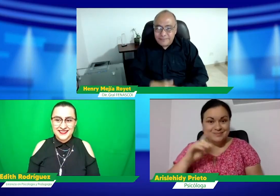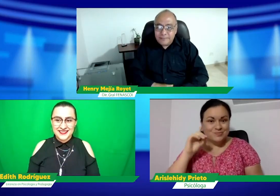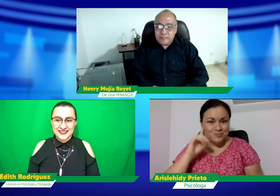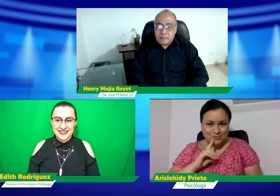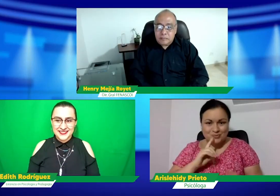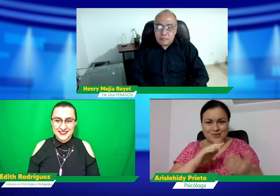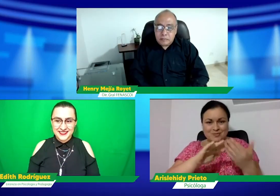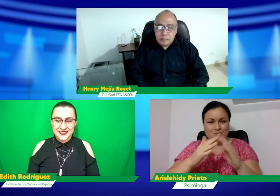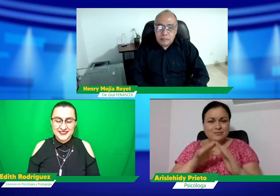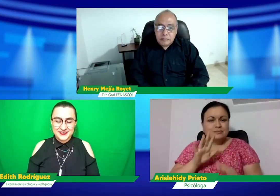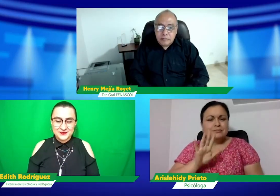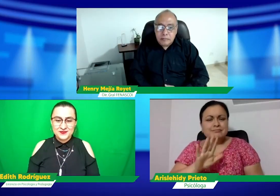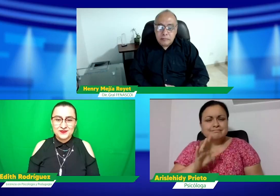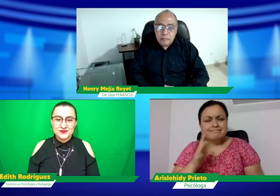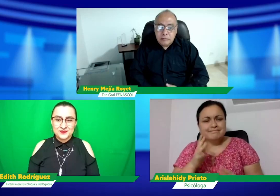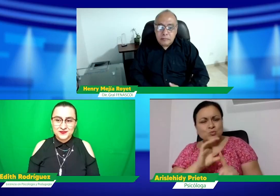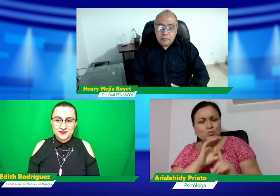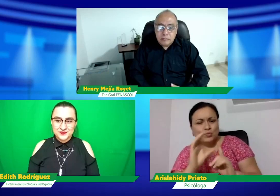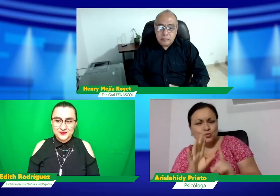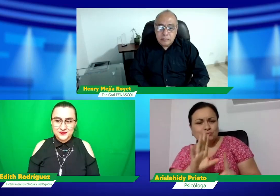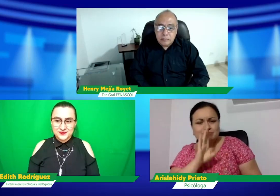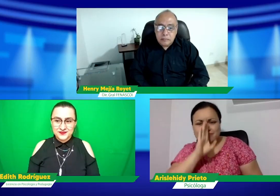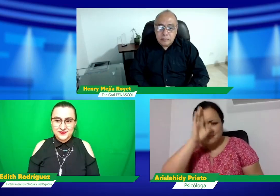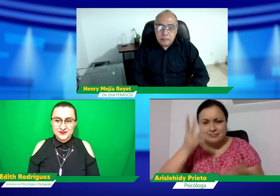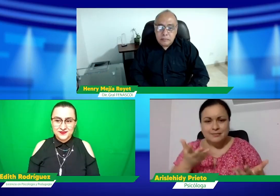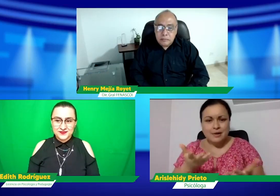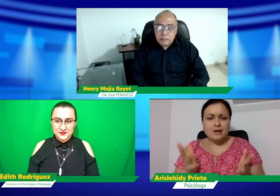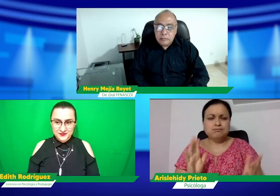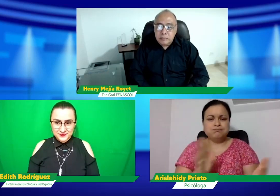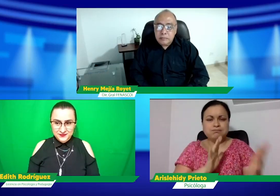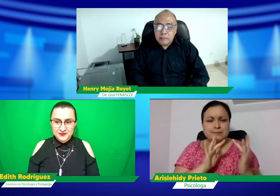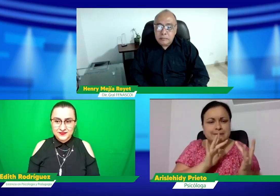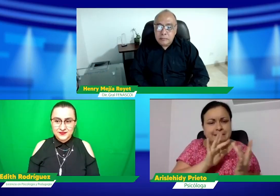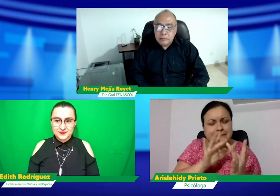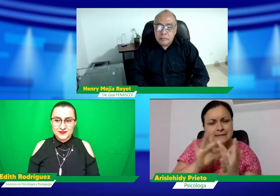Continúo, Aris. Claro que sí. En relación a la comunidad sorda, sus costumbres,